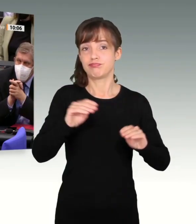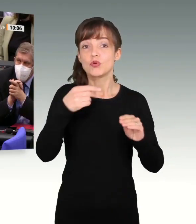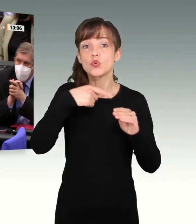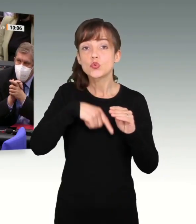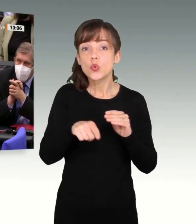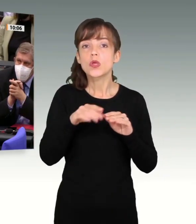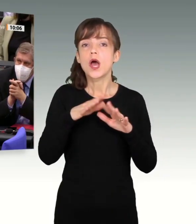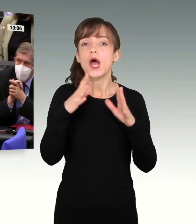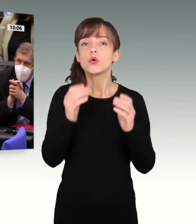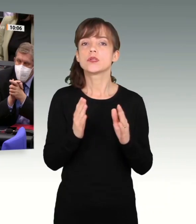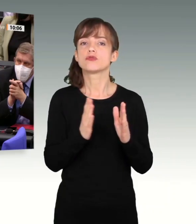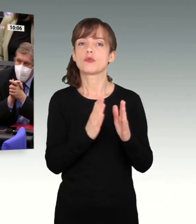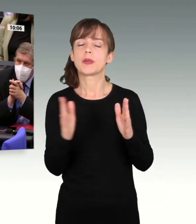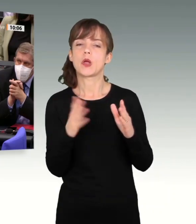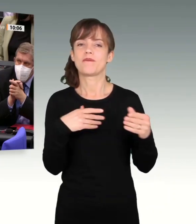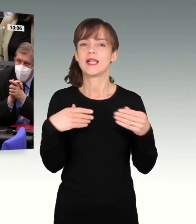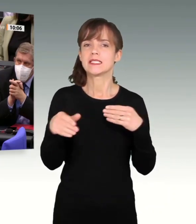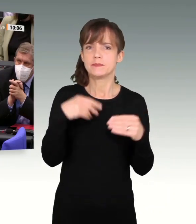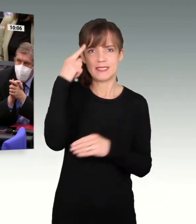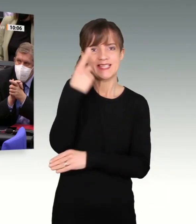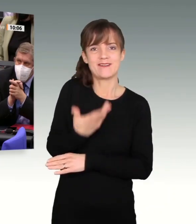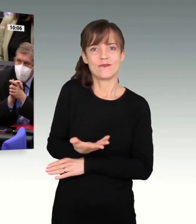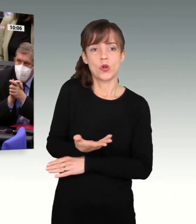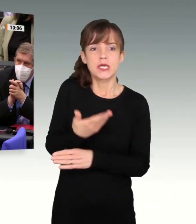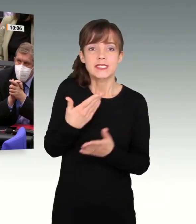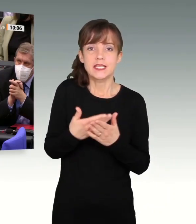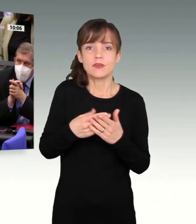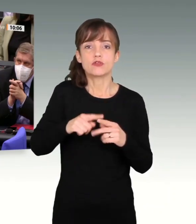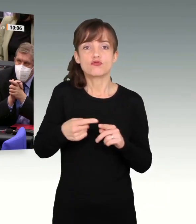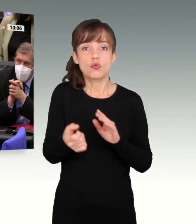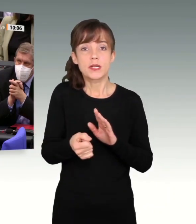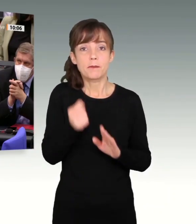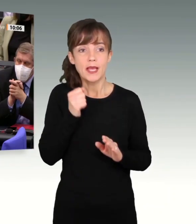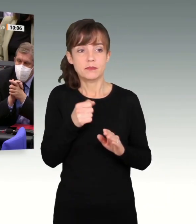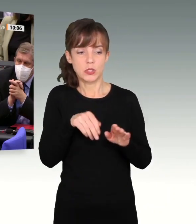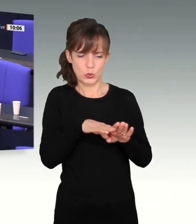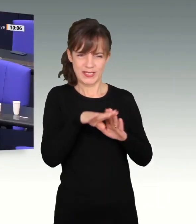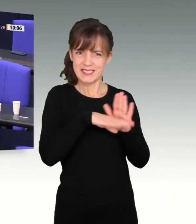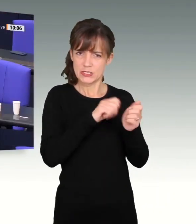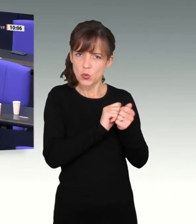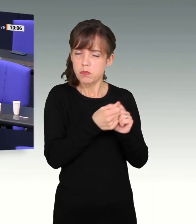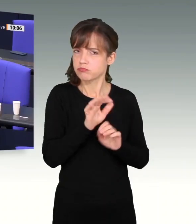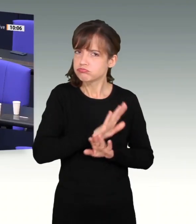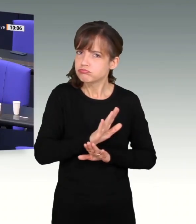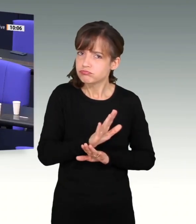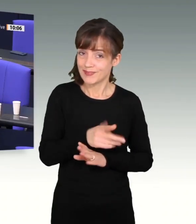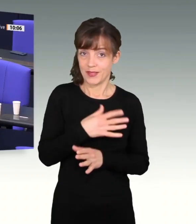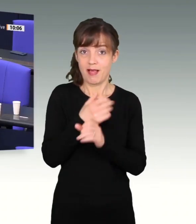Spielräume im Haushalt, die sinnvoll sind. Und darum muss die Schuldenbremse auch nicht im Grundgesetz verändert werden. Wir wollen sie